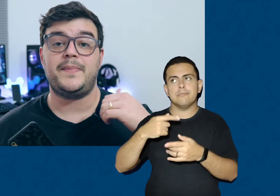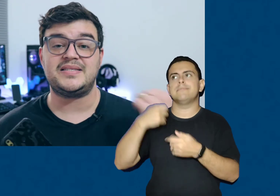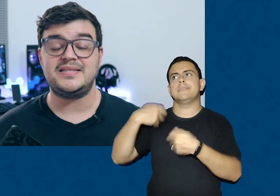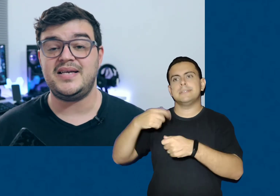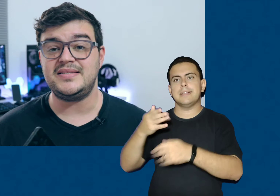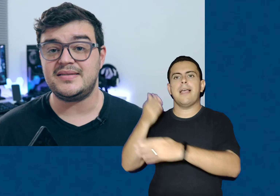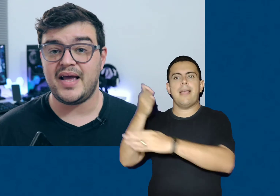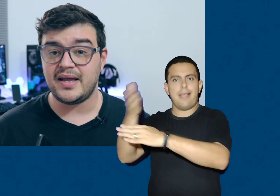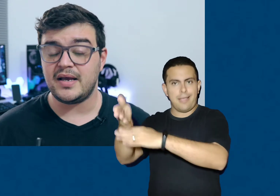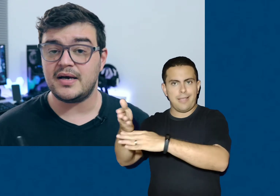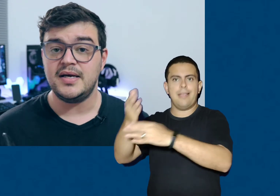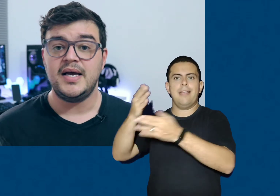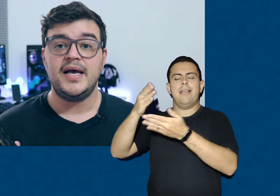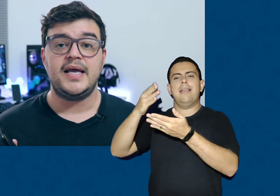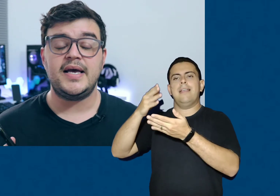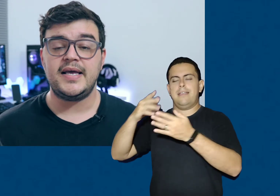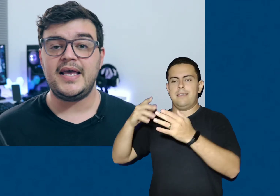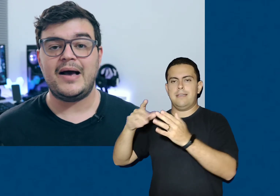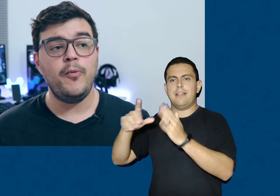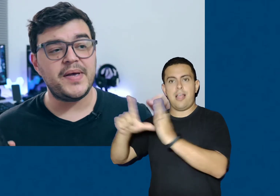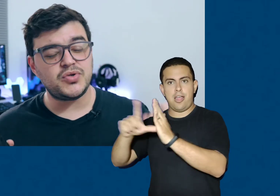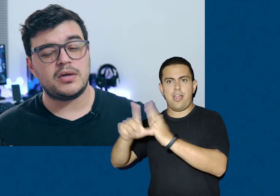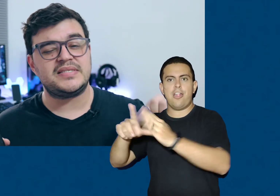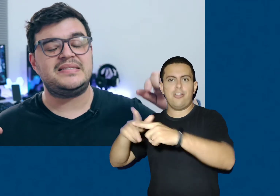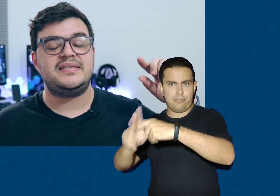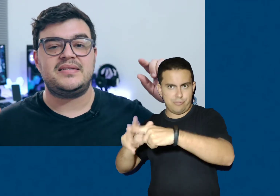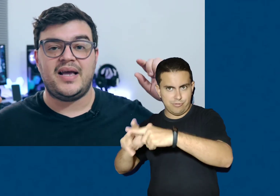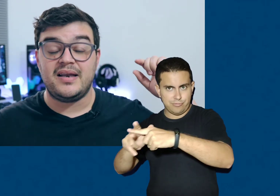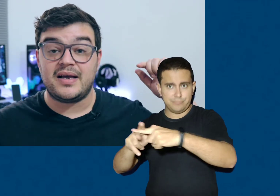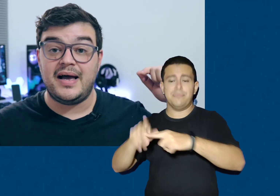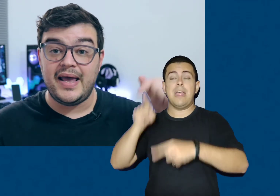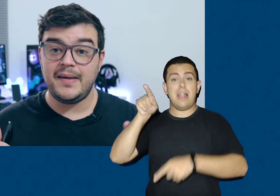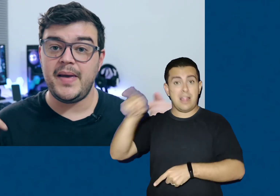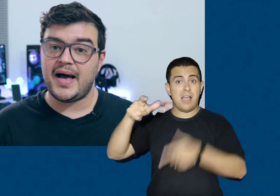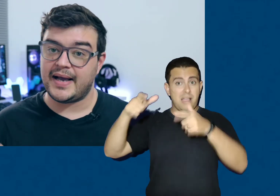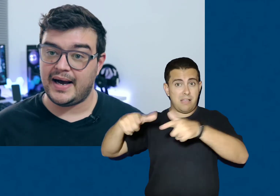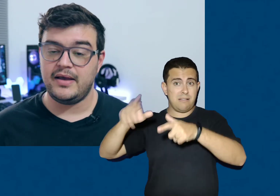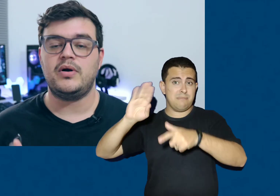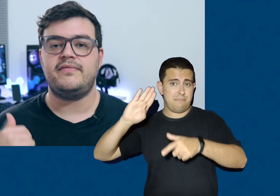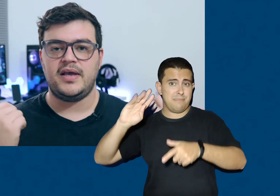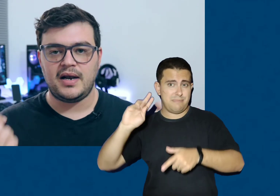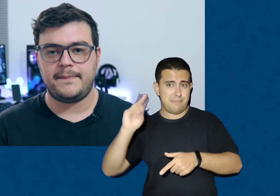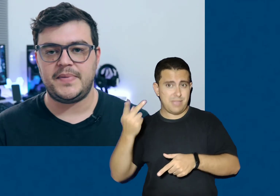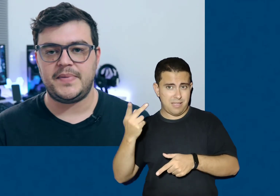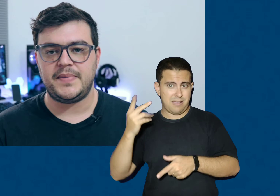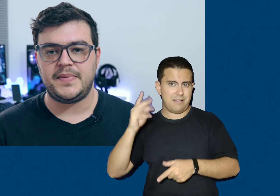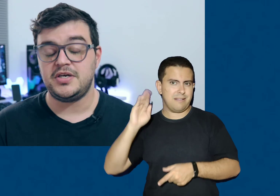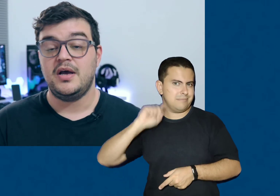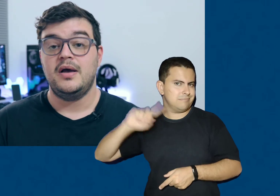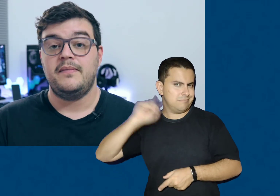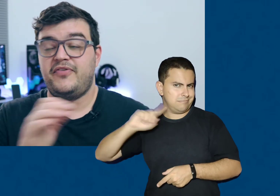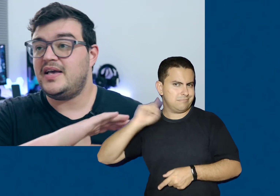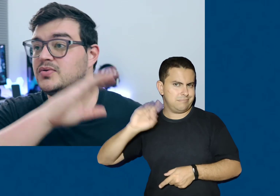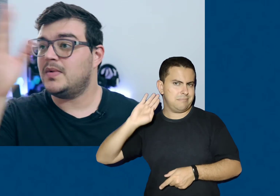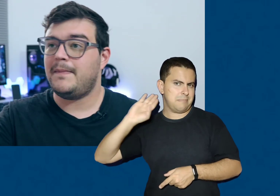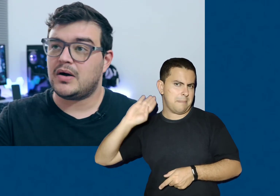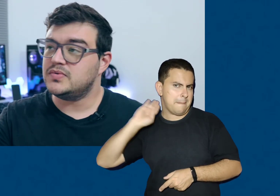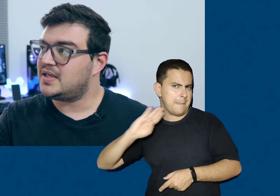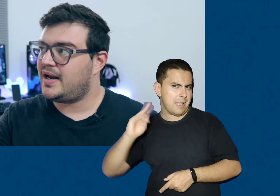ele para assistência técnica, e aí o pessoal da assistência técnica em BH, eu levei lá pessoalmente, fez uma bagunça